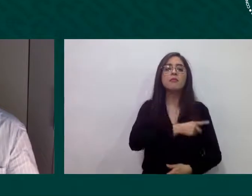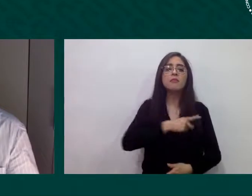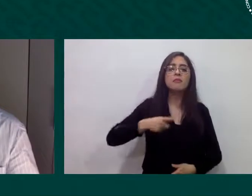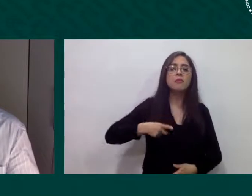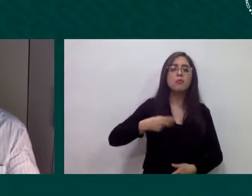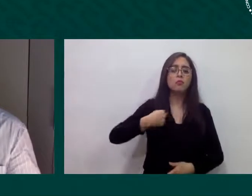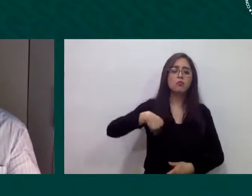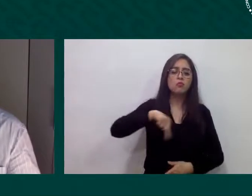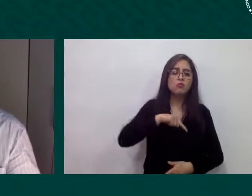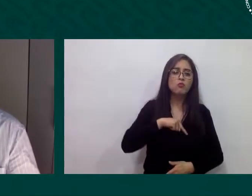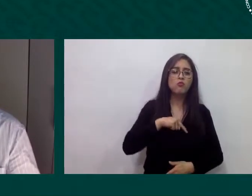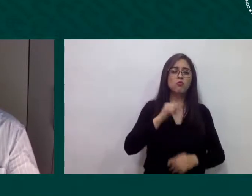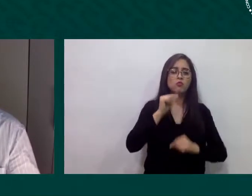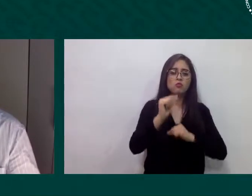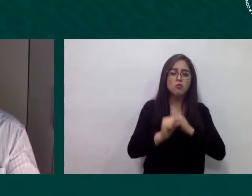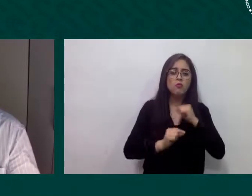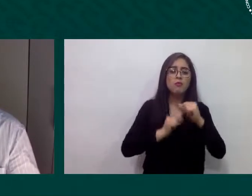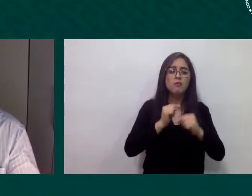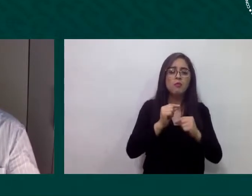a través del